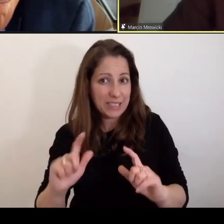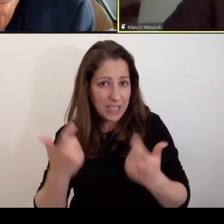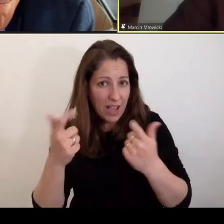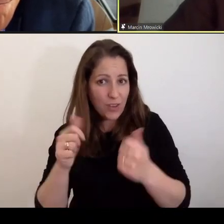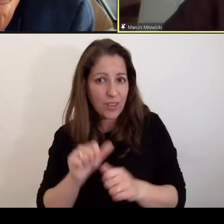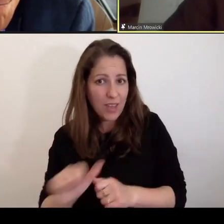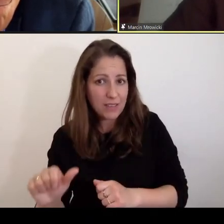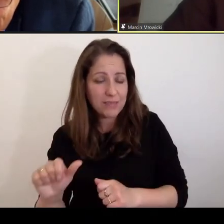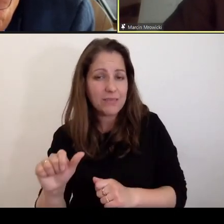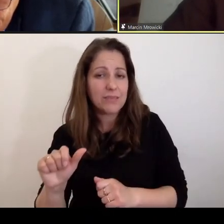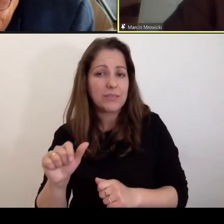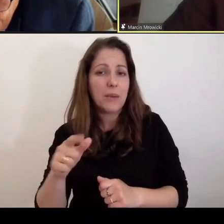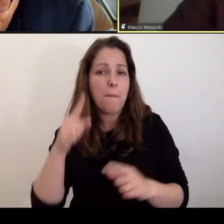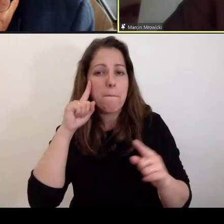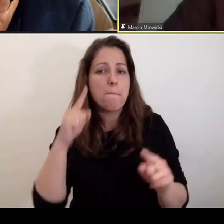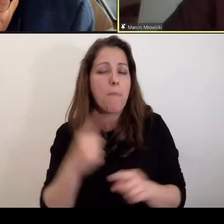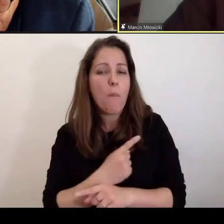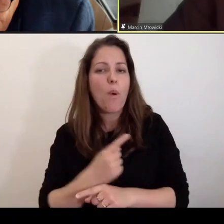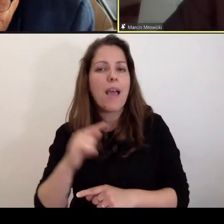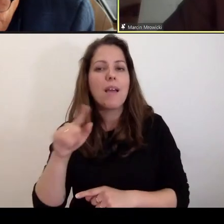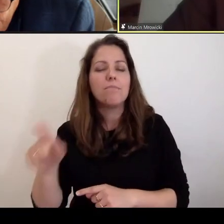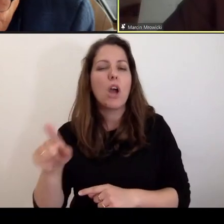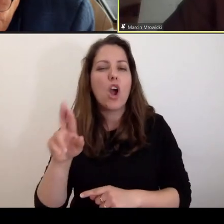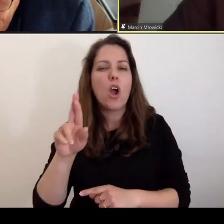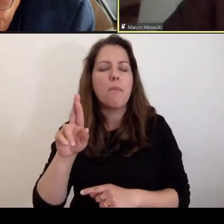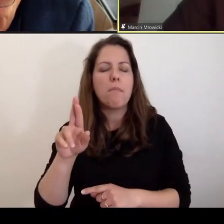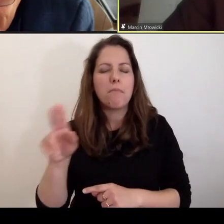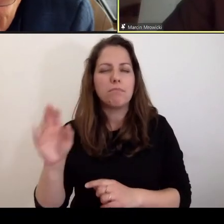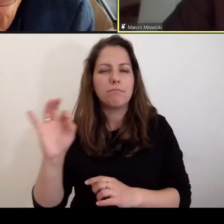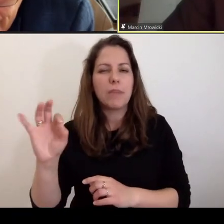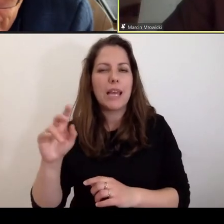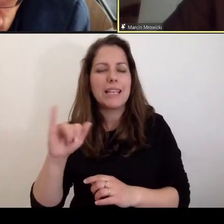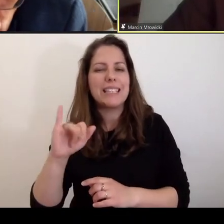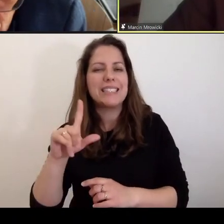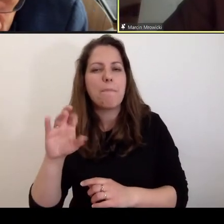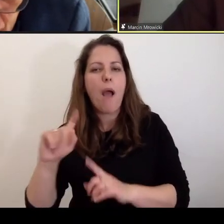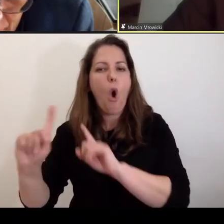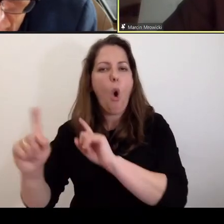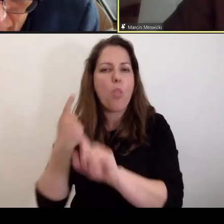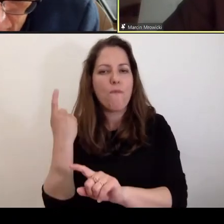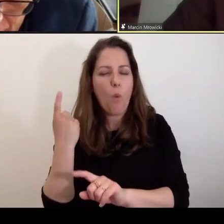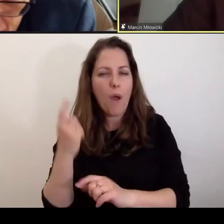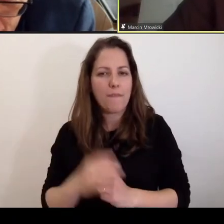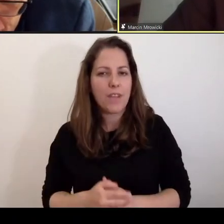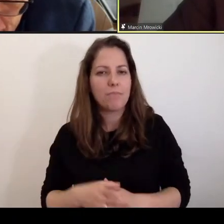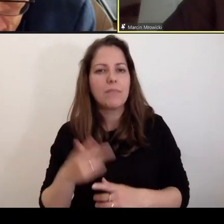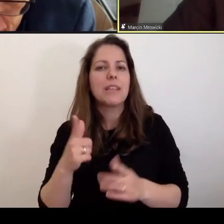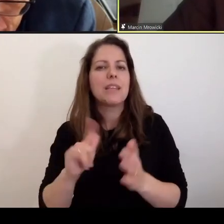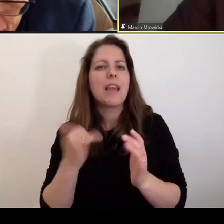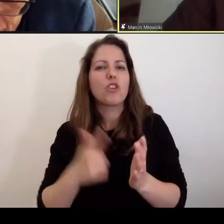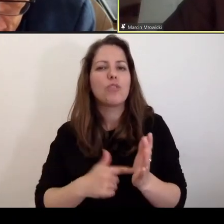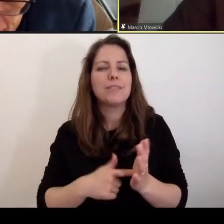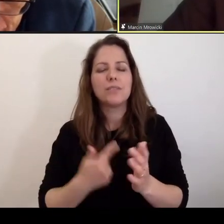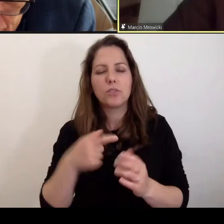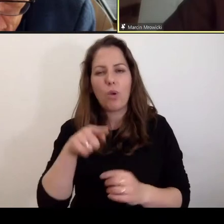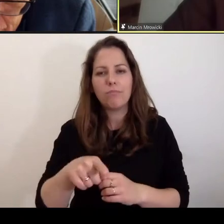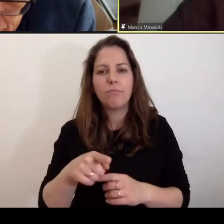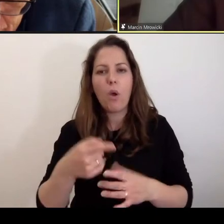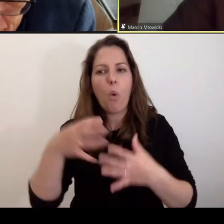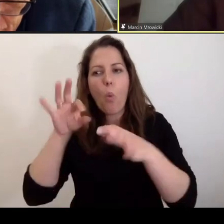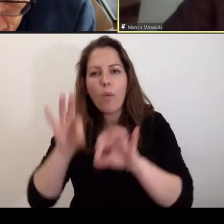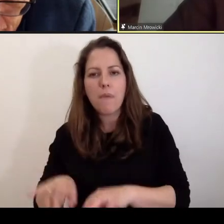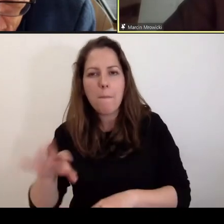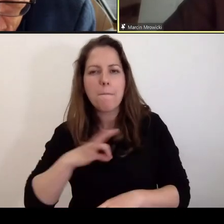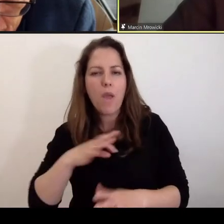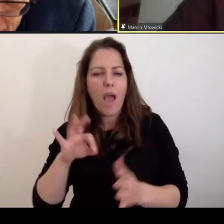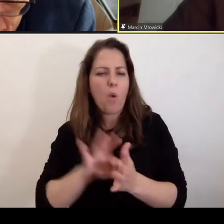sądowe, jaka jest rola Izby Odwoławczej. W sensie, jak często dochodzi do uniewinnienia, pomimo skazania, na przykład trafiła